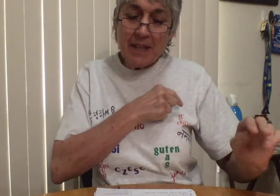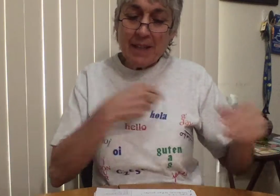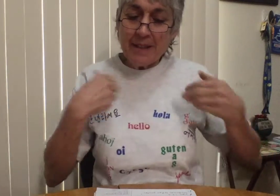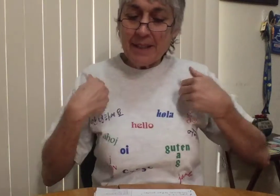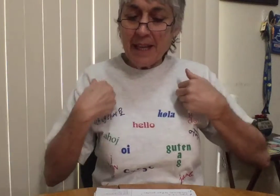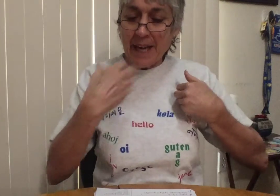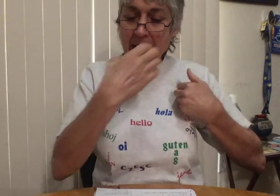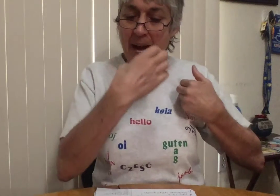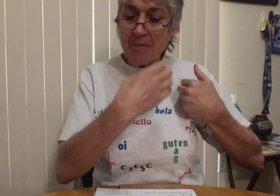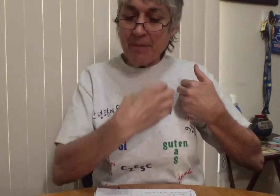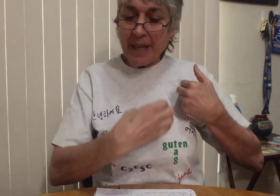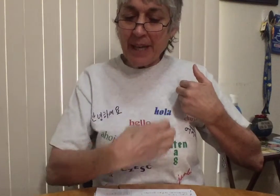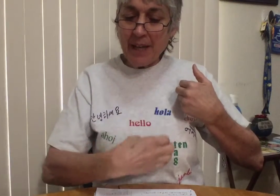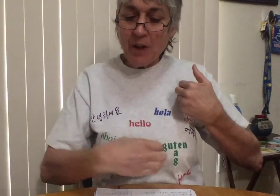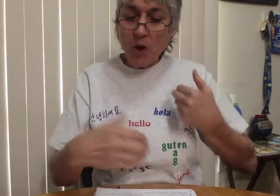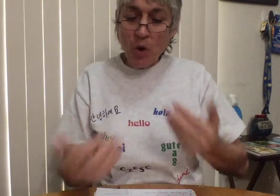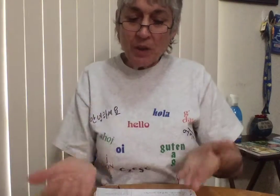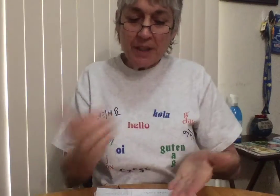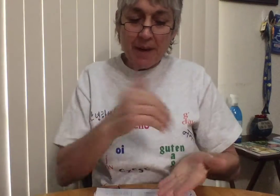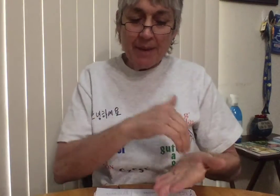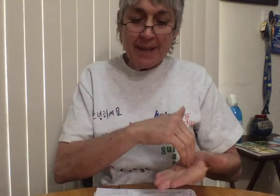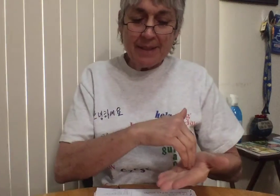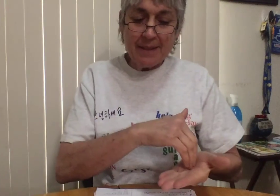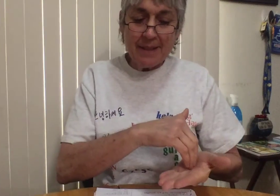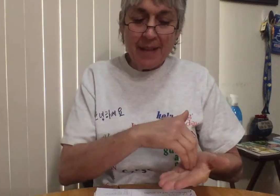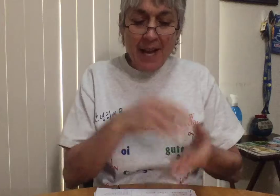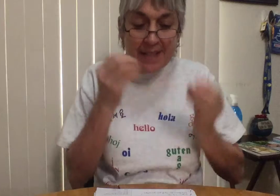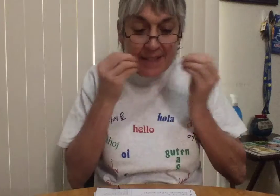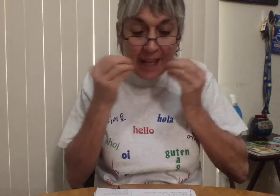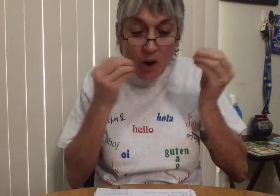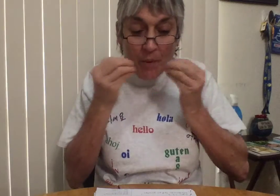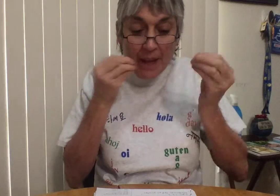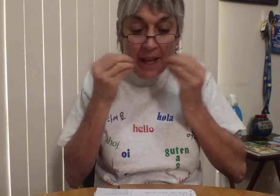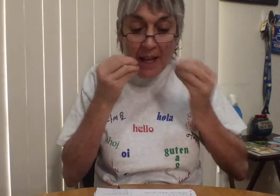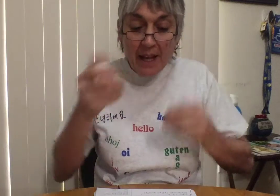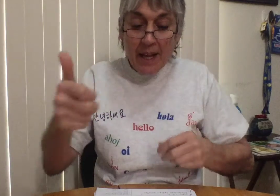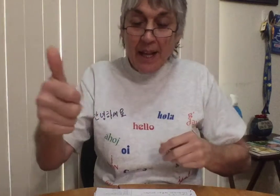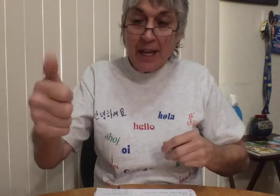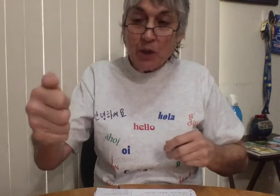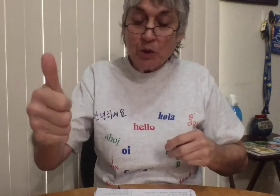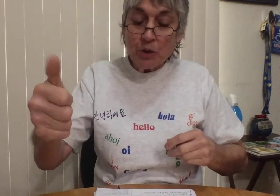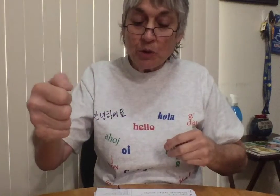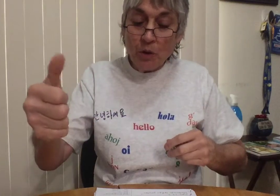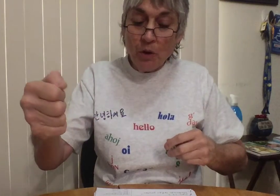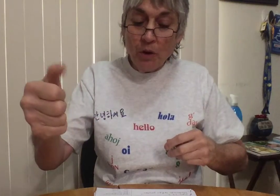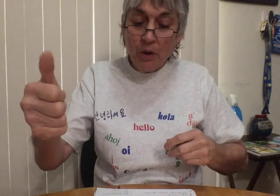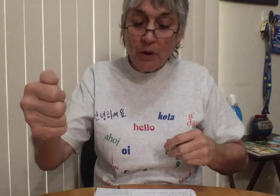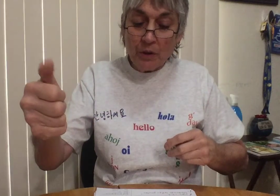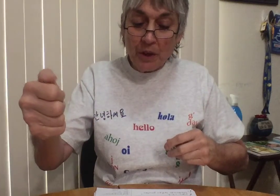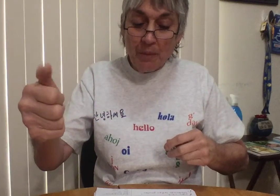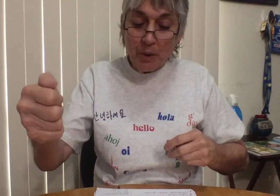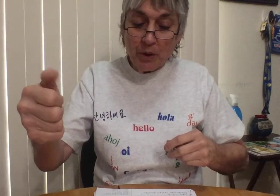tiene hambre otra vez. Se come el control remoto.